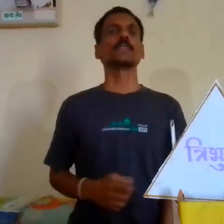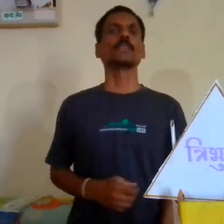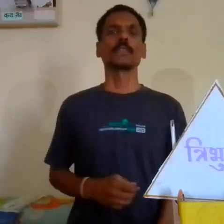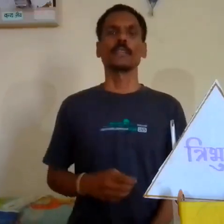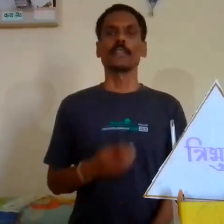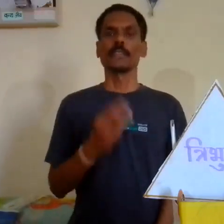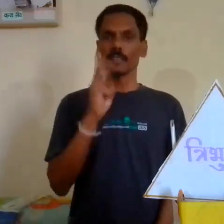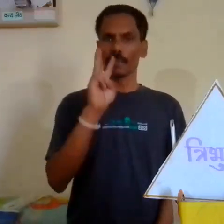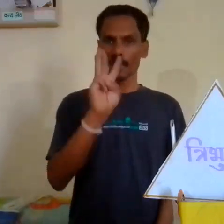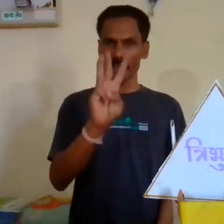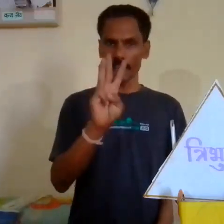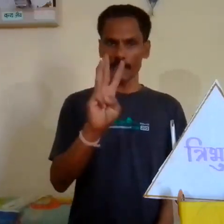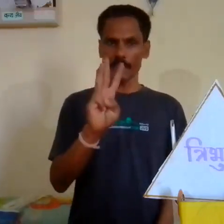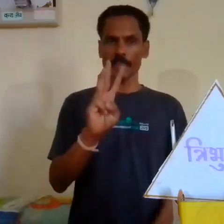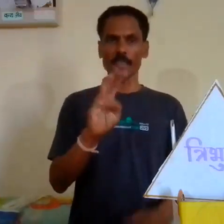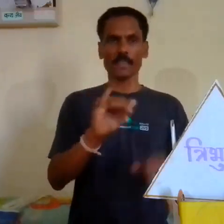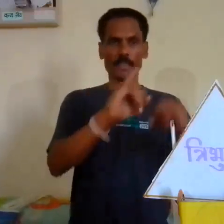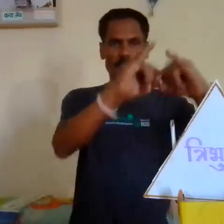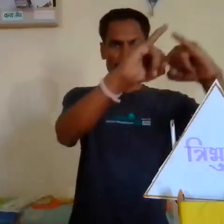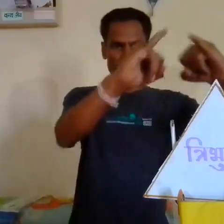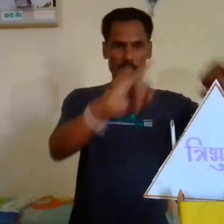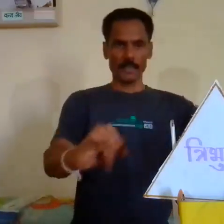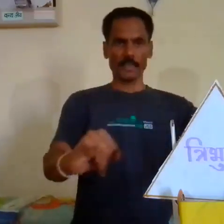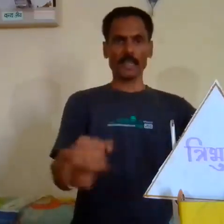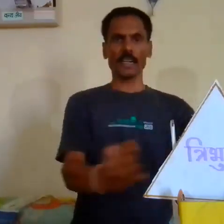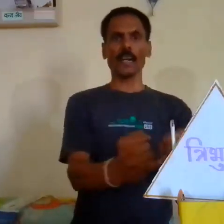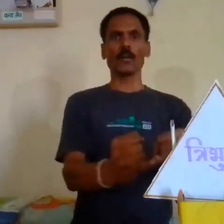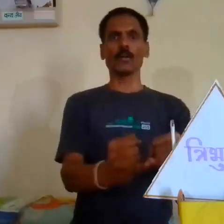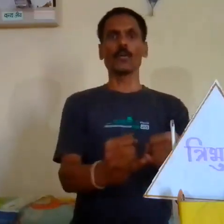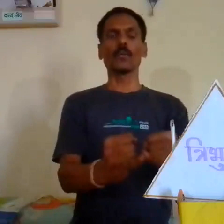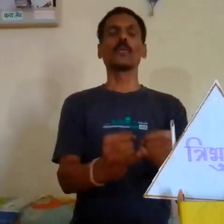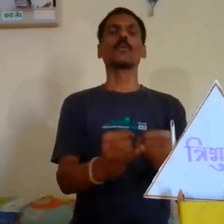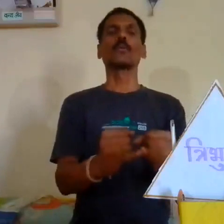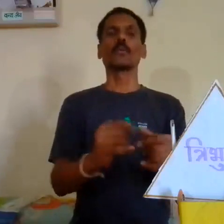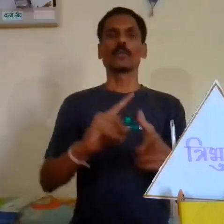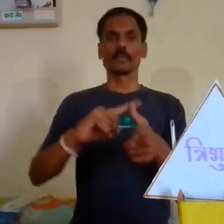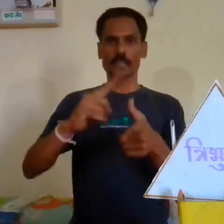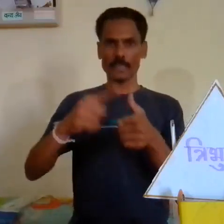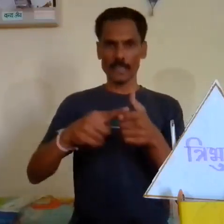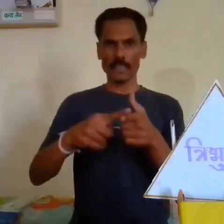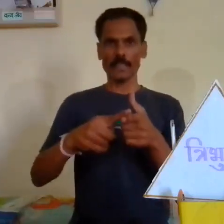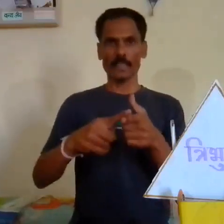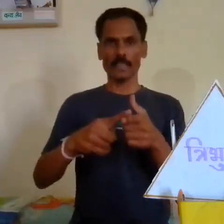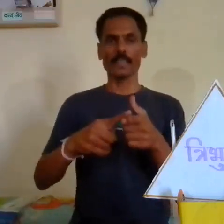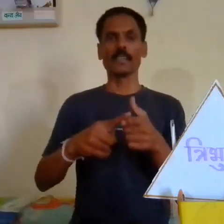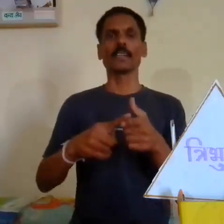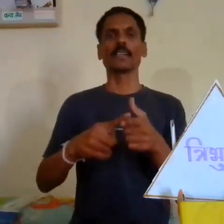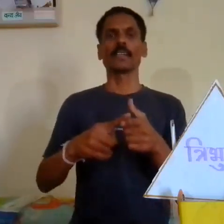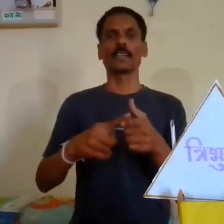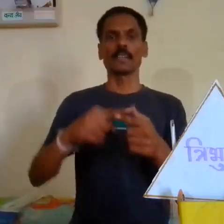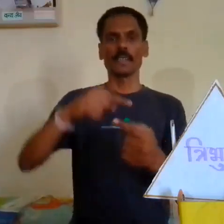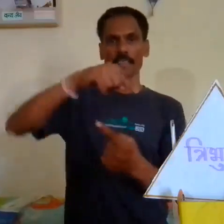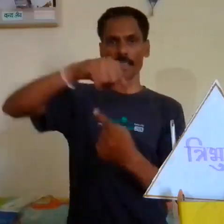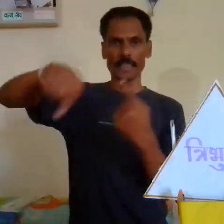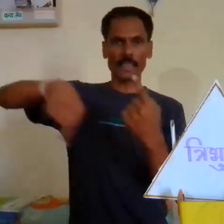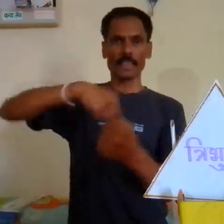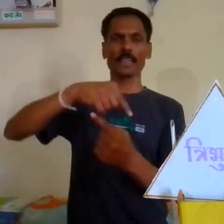तीन रेखाओं से घिरी